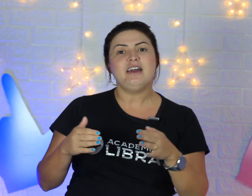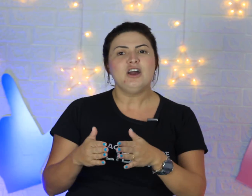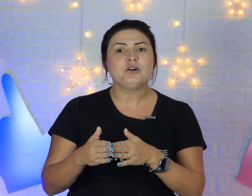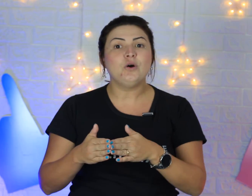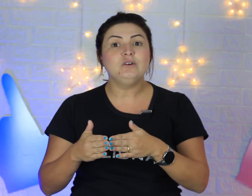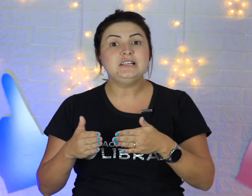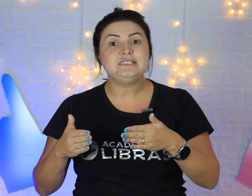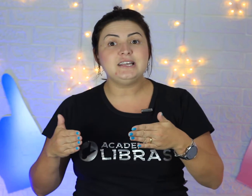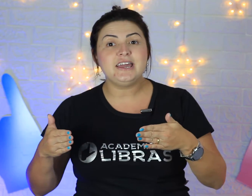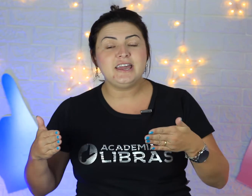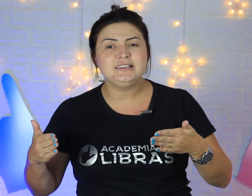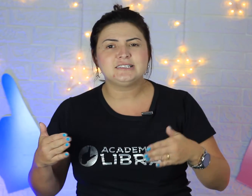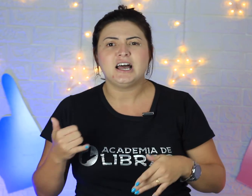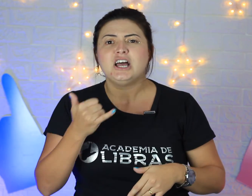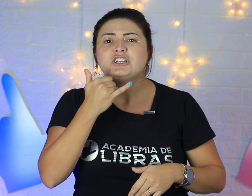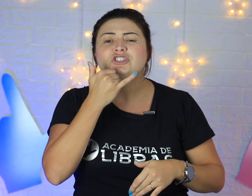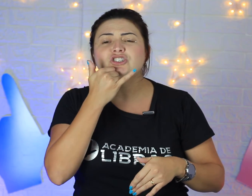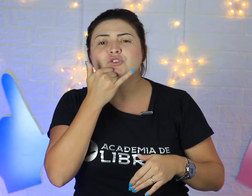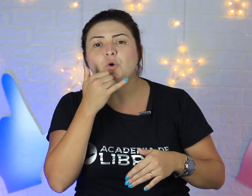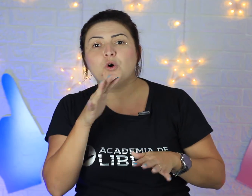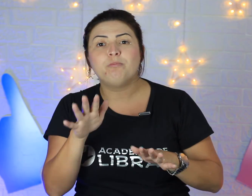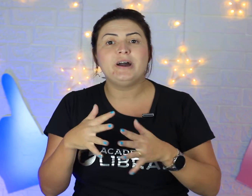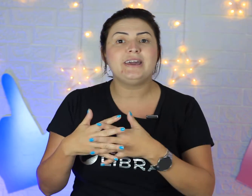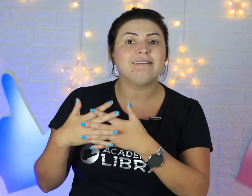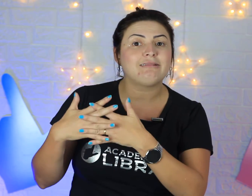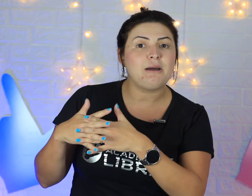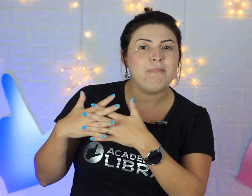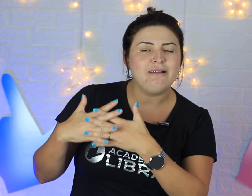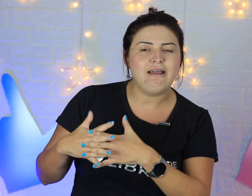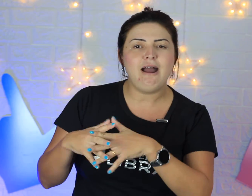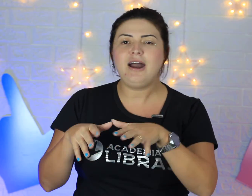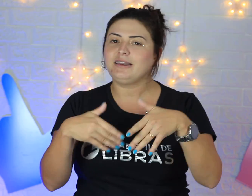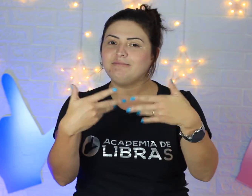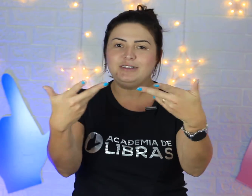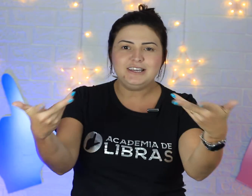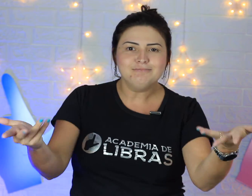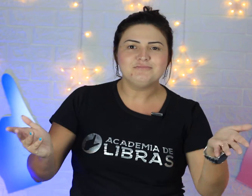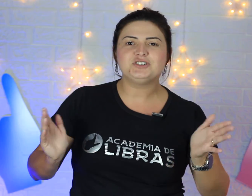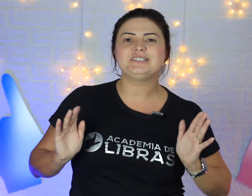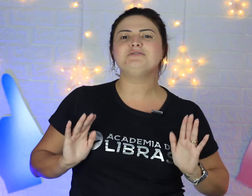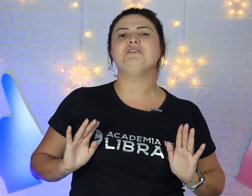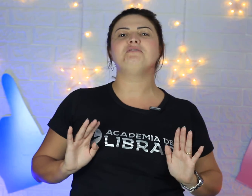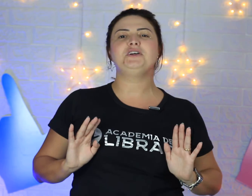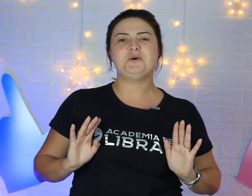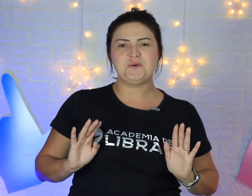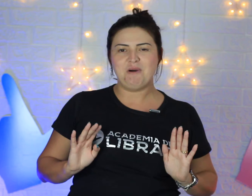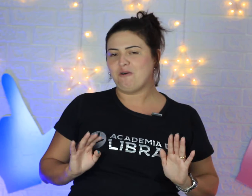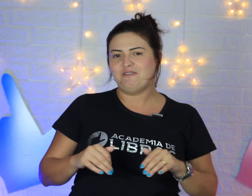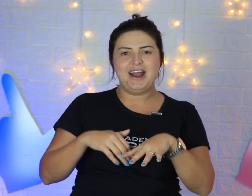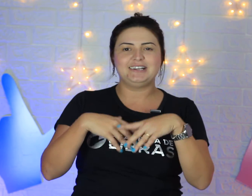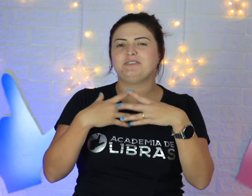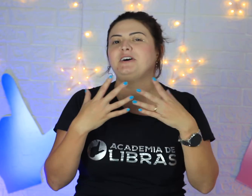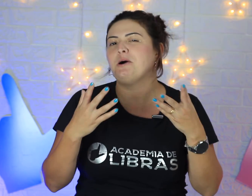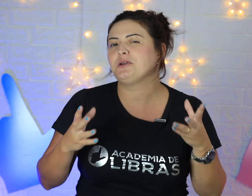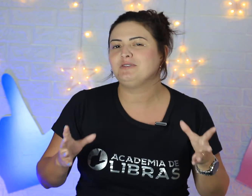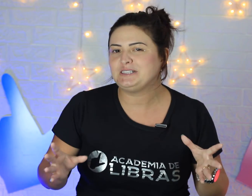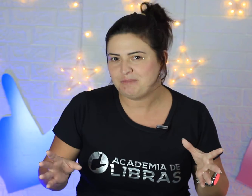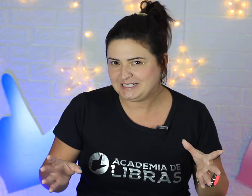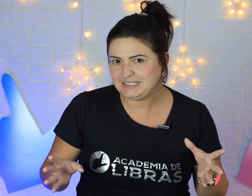né? Com licença, desculpa aí atrapalhar e desenvolver alguma conversa, falar o que você precisa